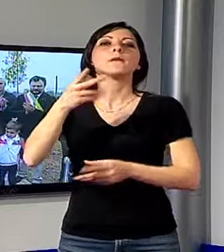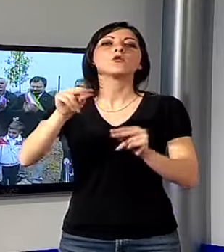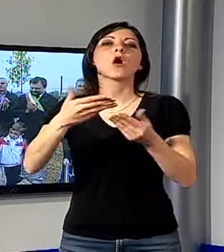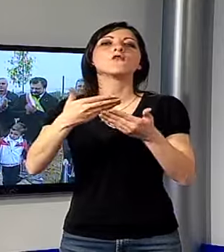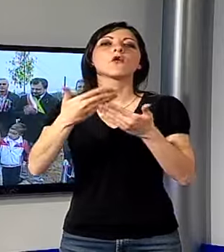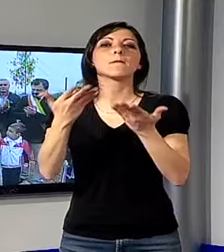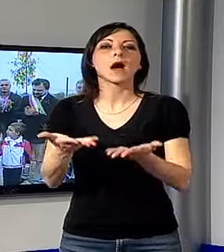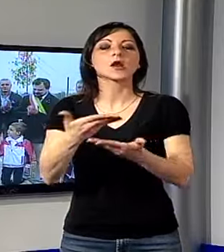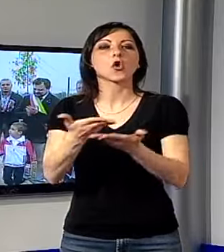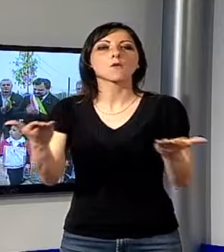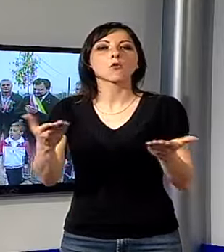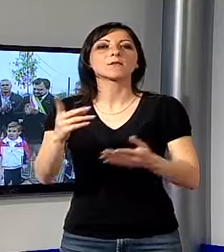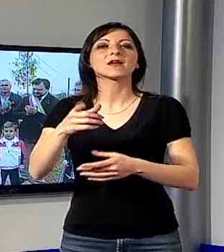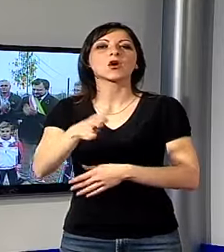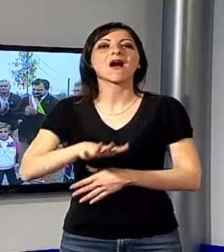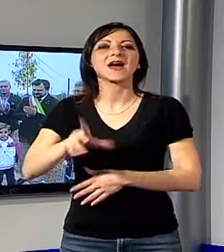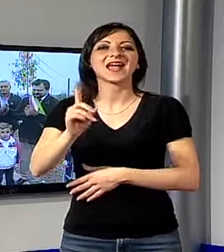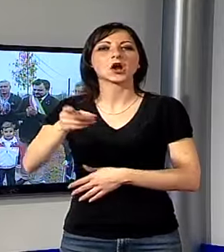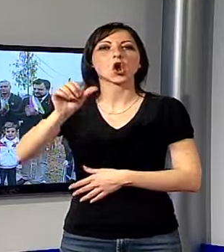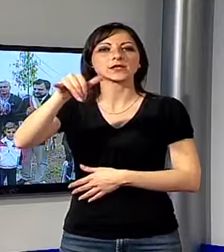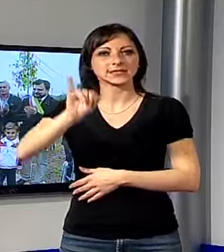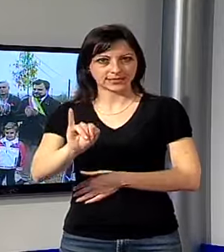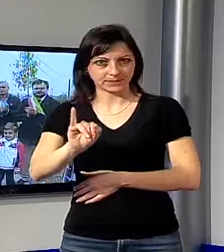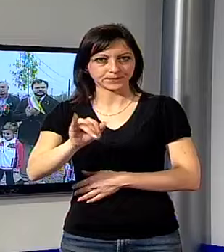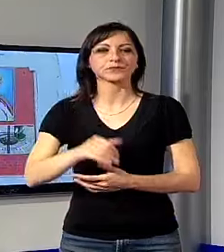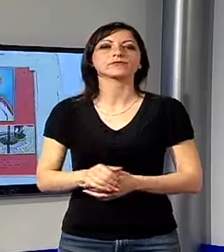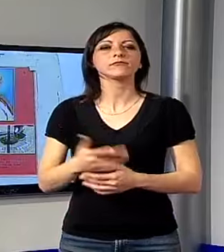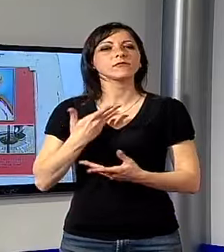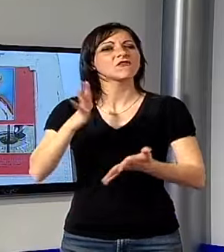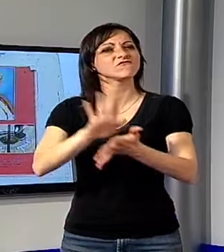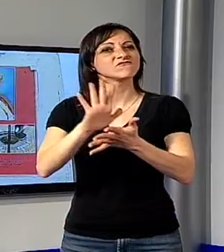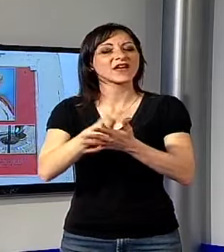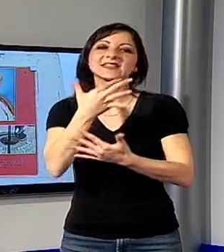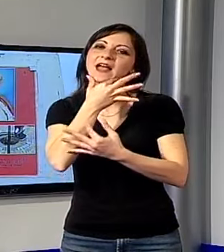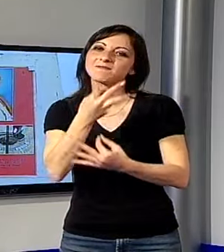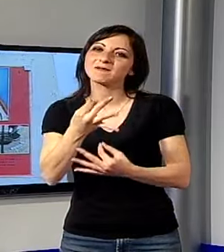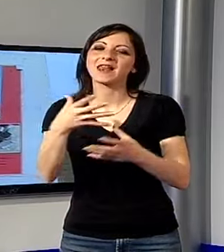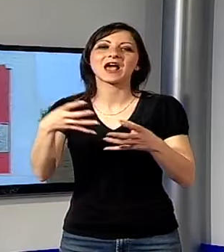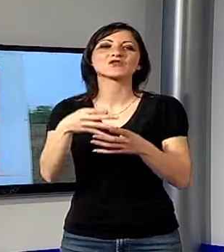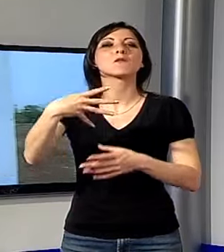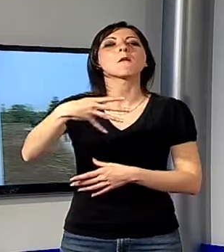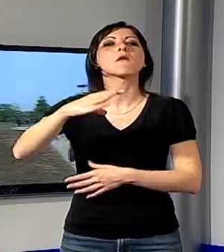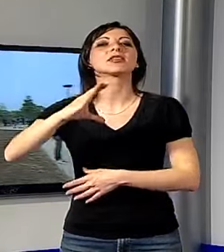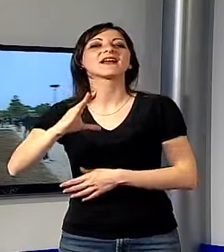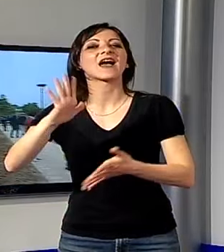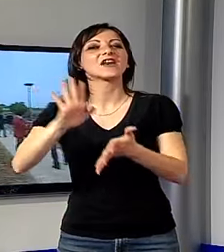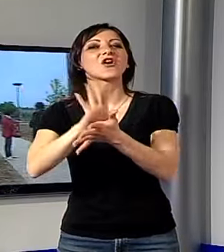due giorni dalla canonizzazione di Carol Voitila, con una bella cerimonia, la comunità di Monte Carlo ha festeggiato questo luogo che nelle